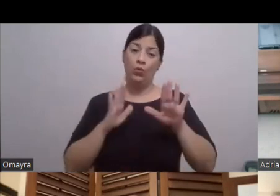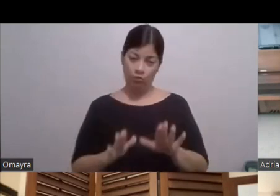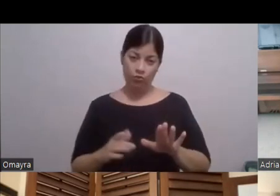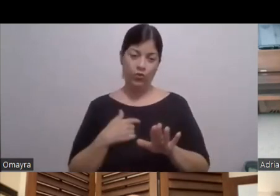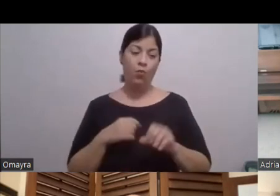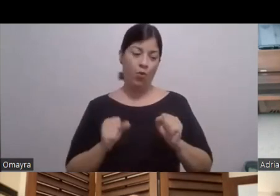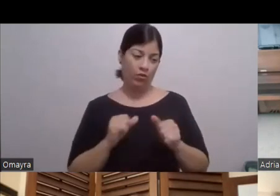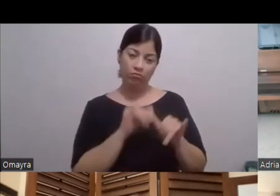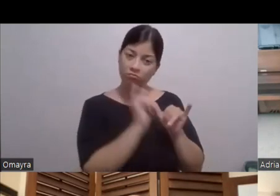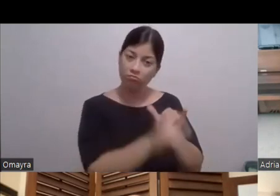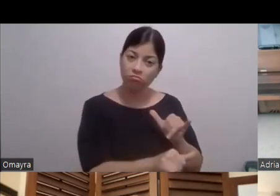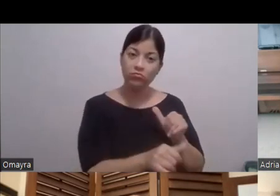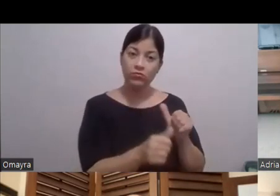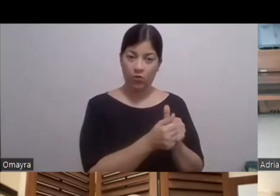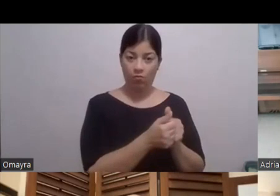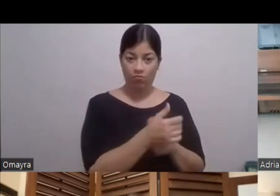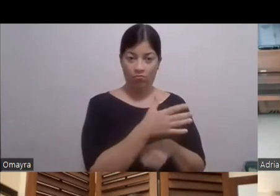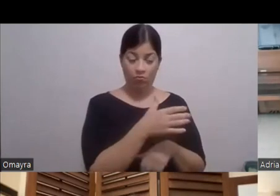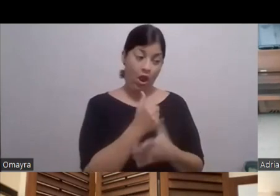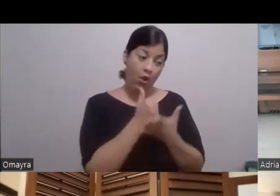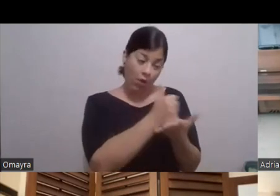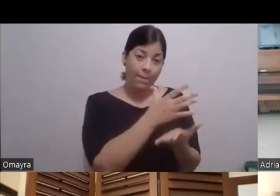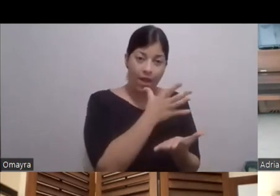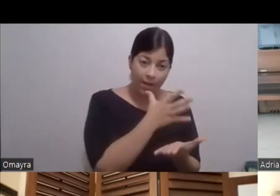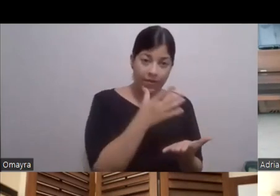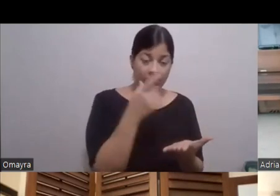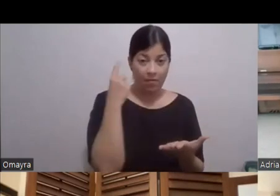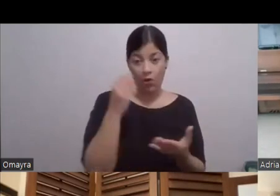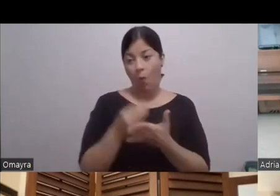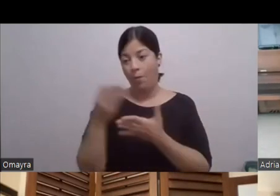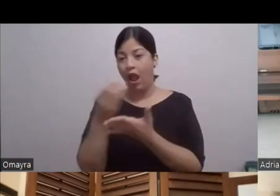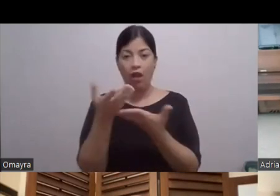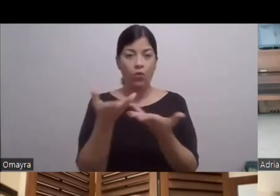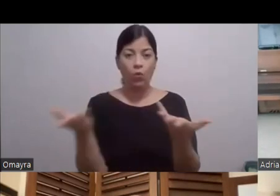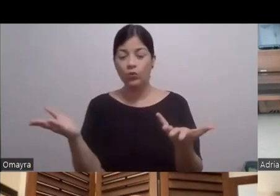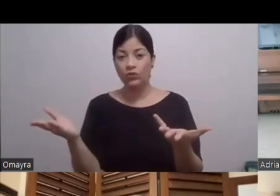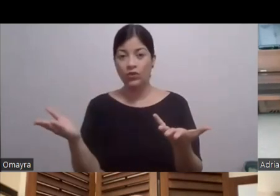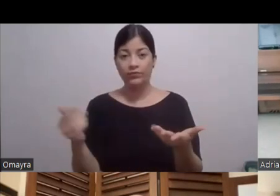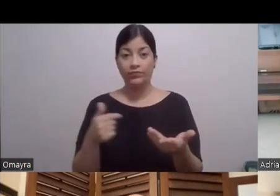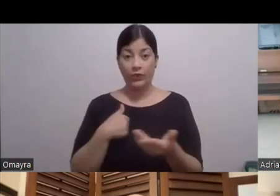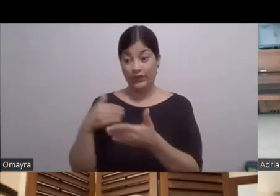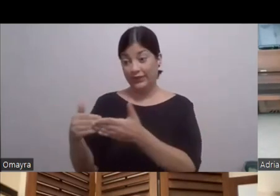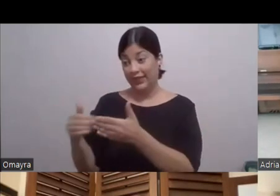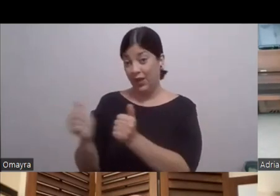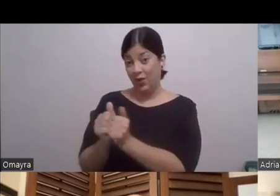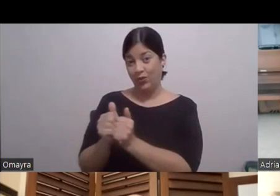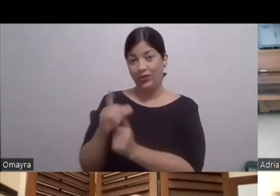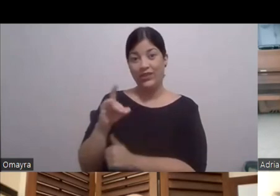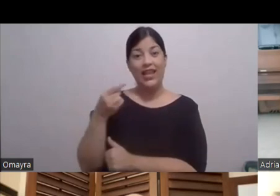salir al supermercado Era una odisea Tener cerca a Diego También Estar cerca a Diego Por cualquier emergencia